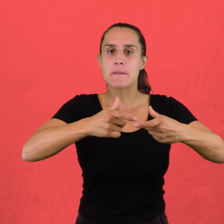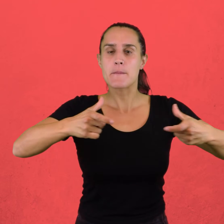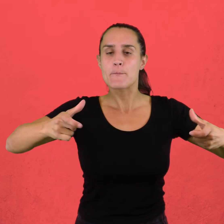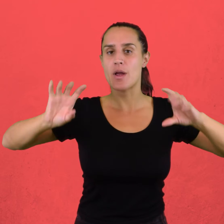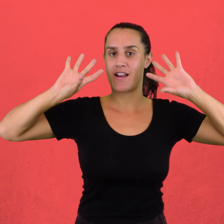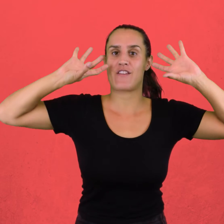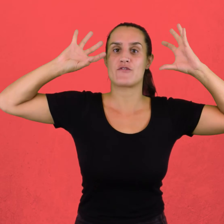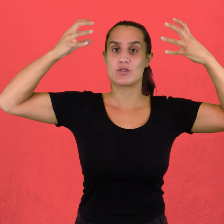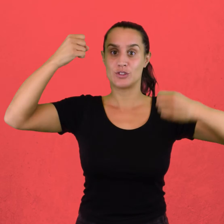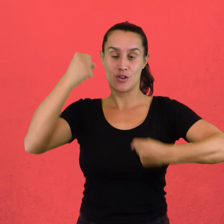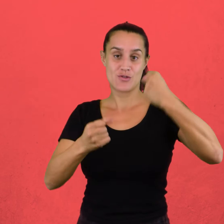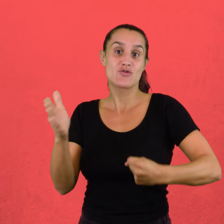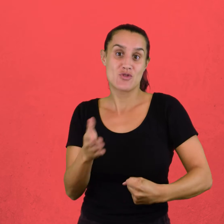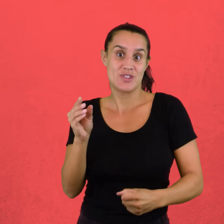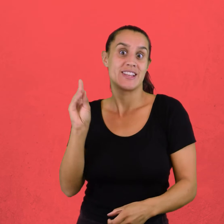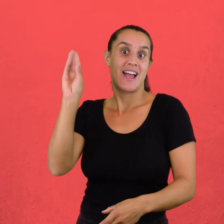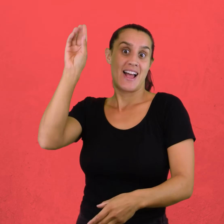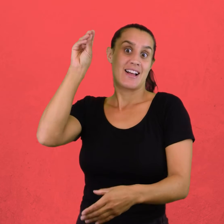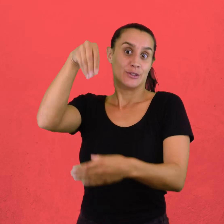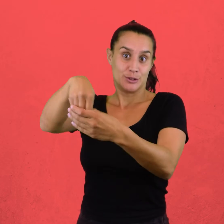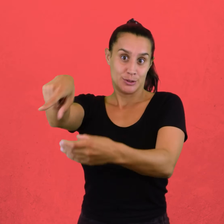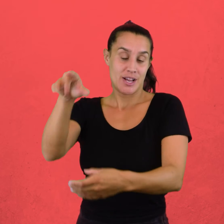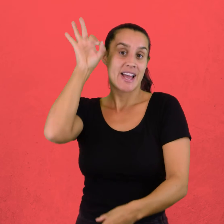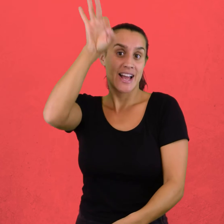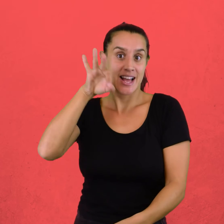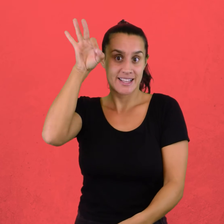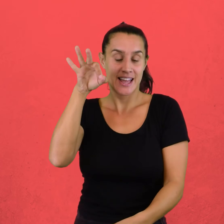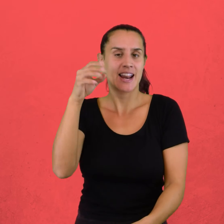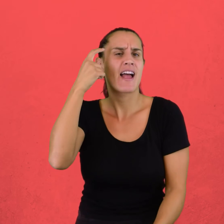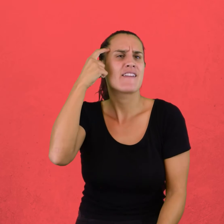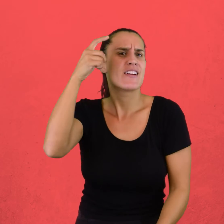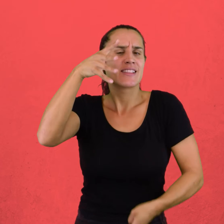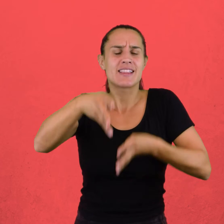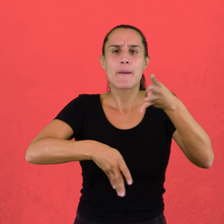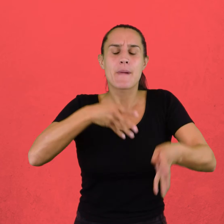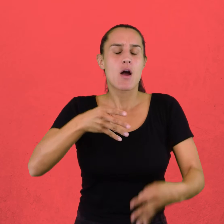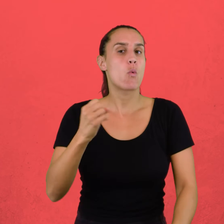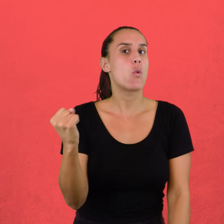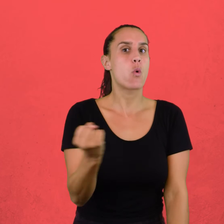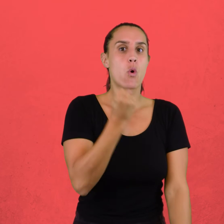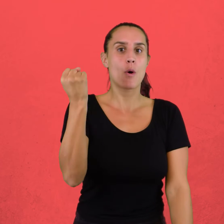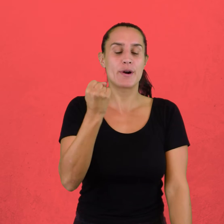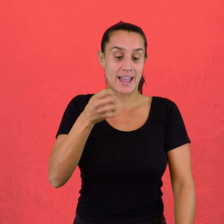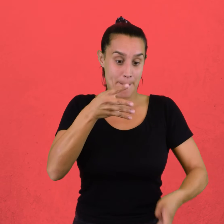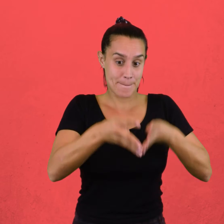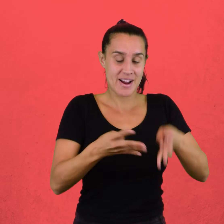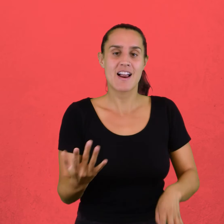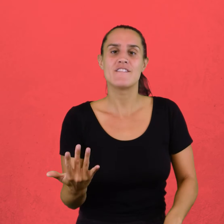en Inglaterra. El invento más importante fue la máquina a vapor que usaba carbón como combustible.